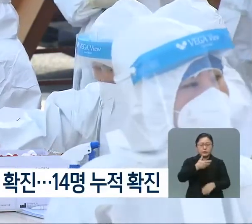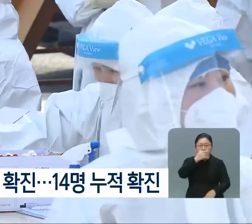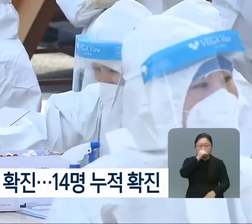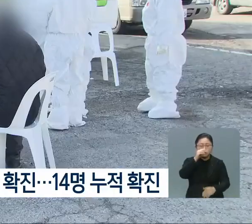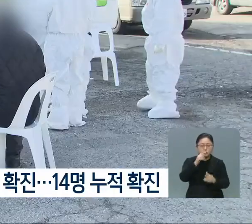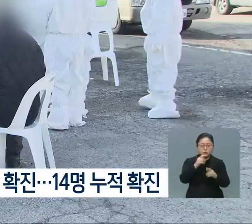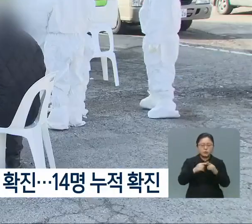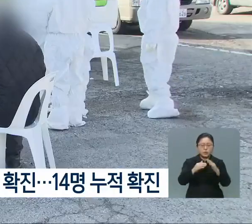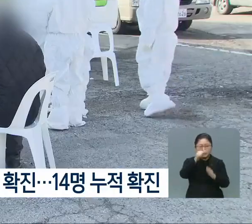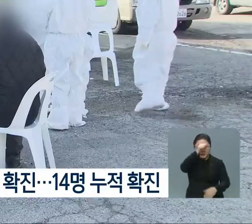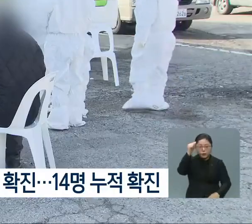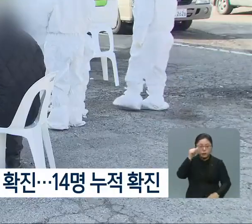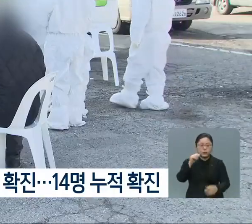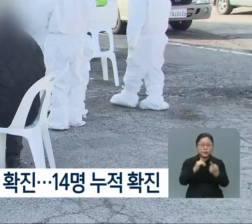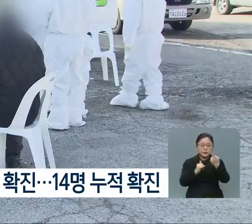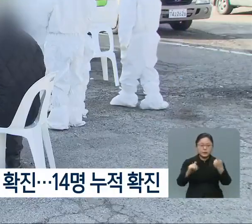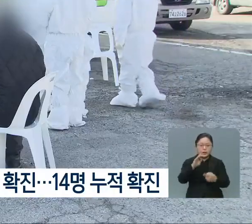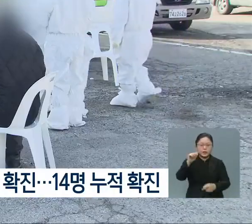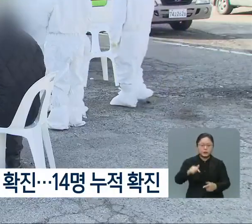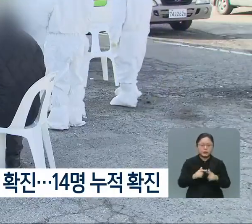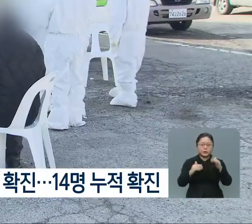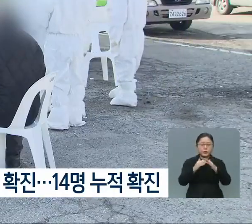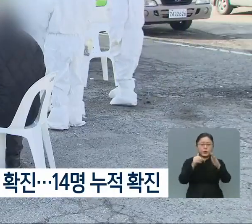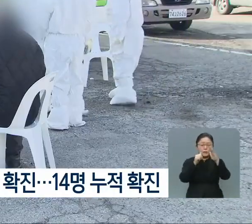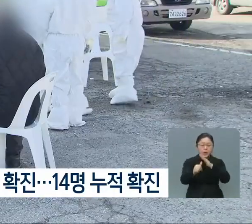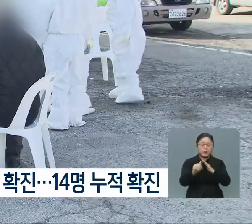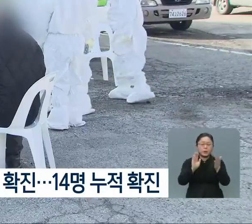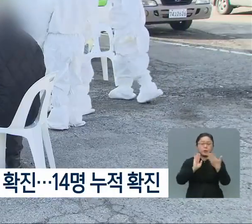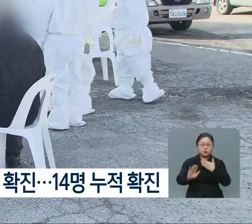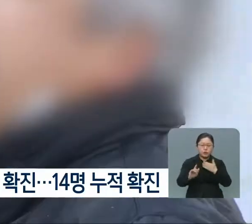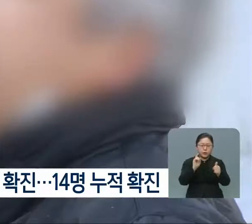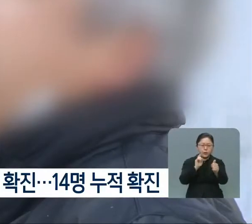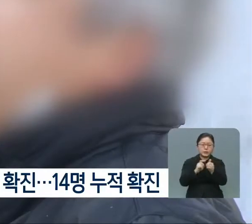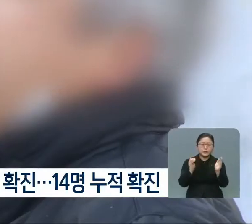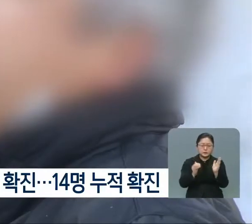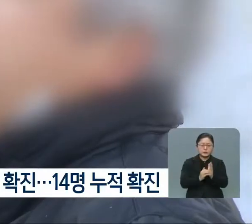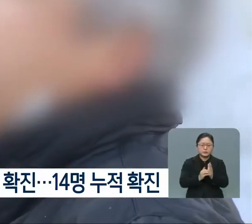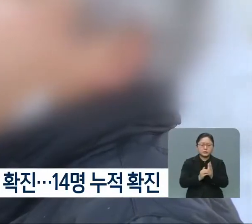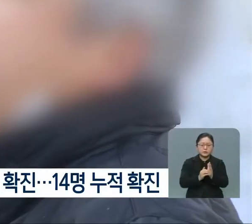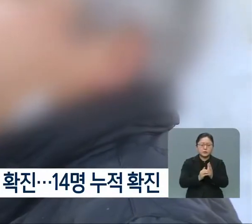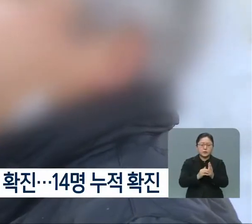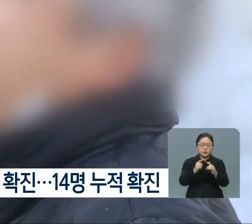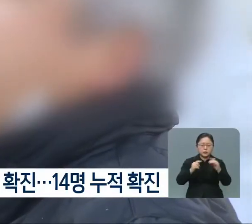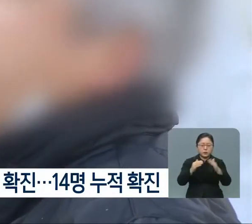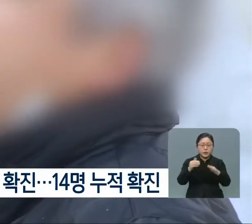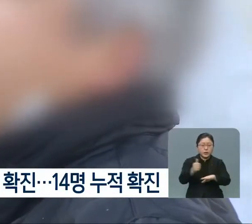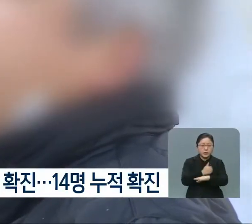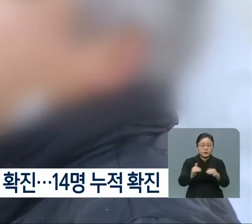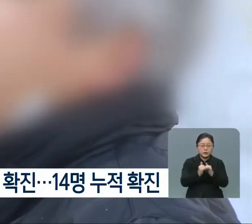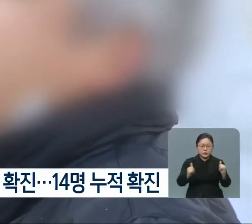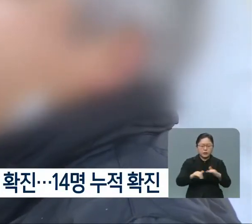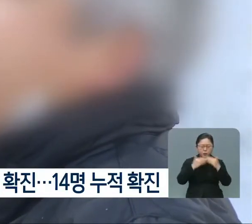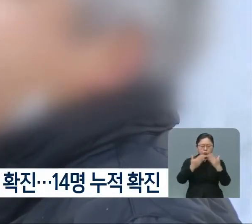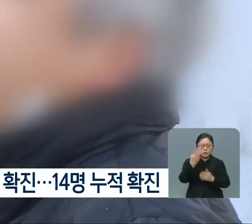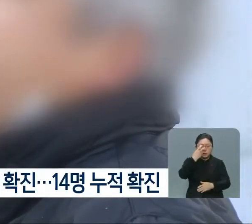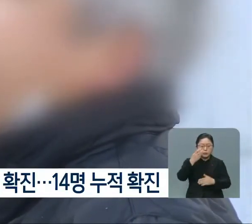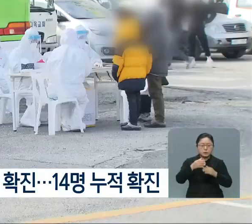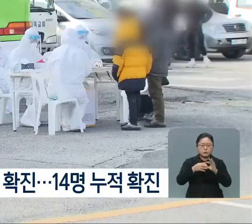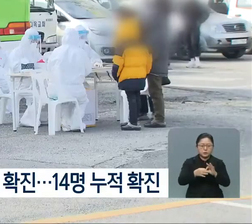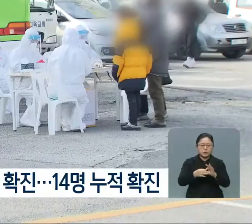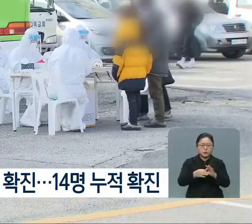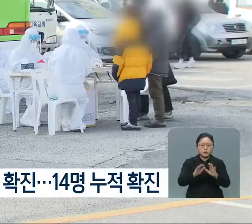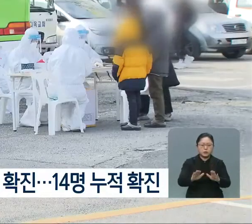교회는 소속 장로 1명이 광주 안디오 교회를 방문한 이후 확진 판정을 받았는데요. 교회 신도들에 대한 진단검사를 통해